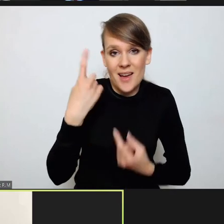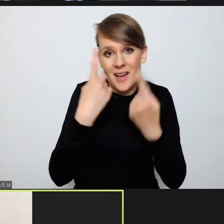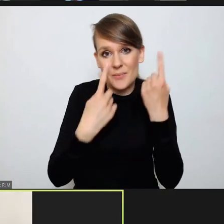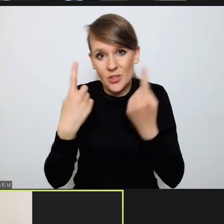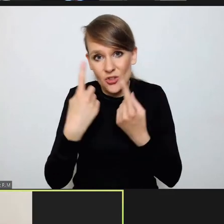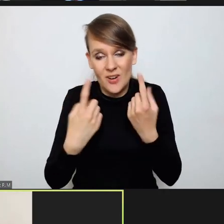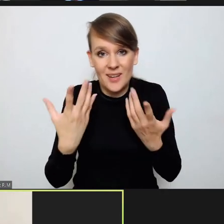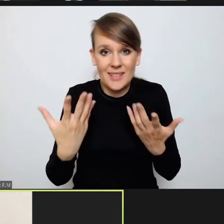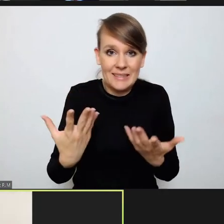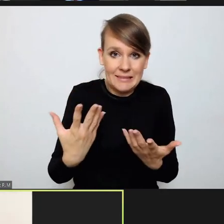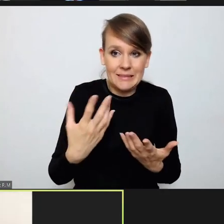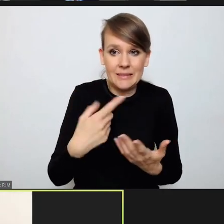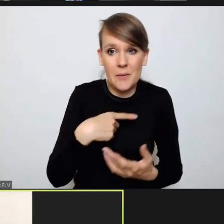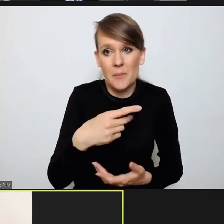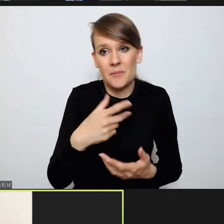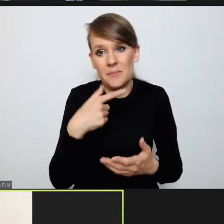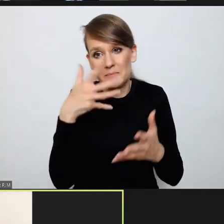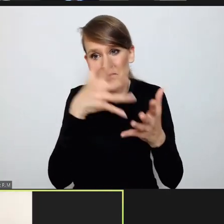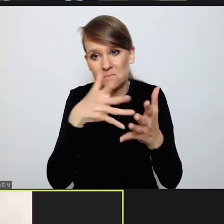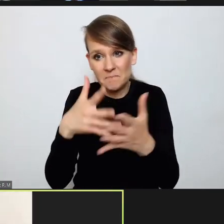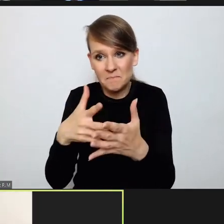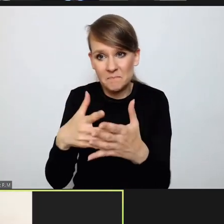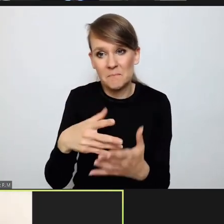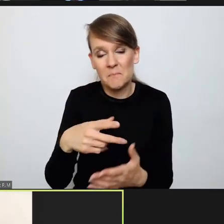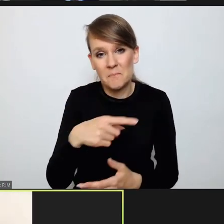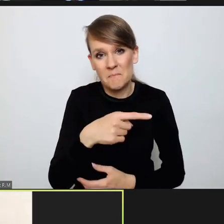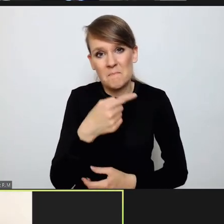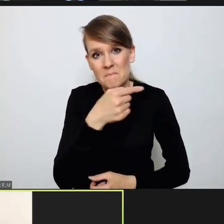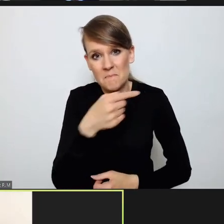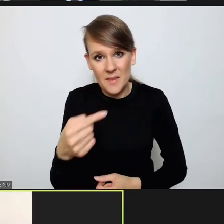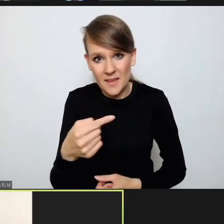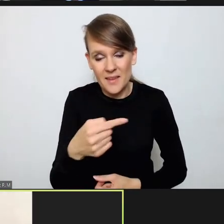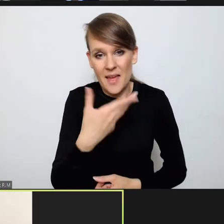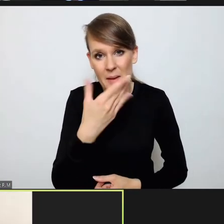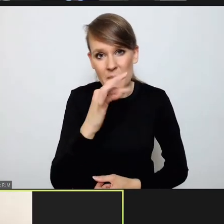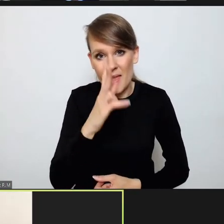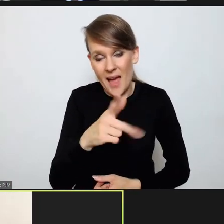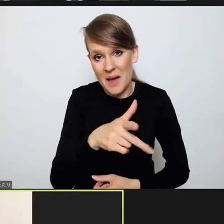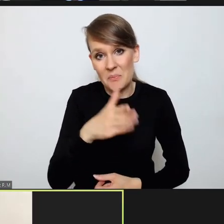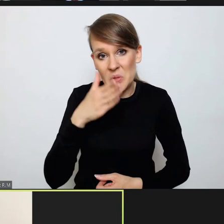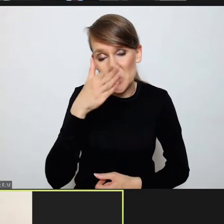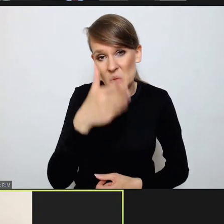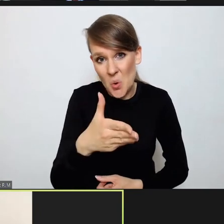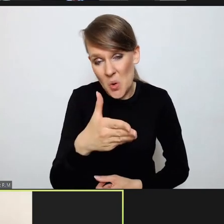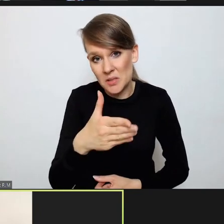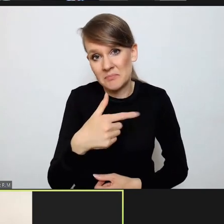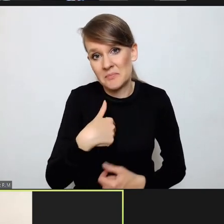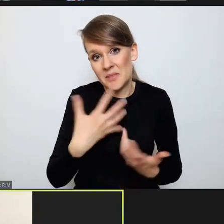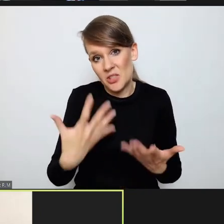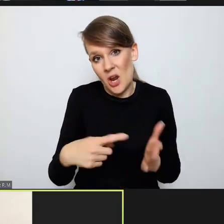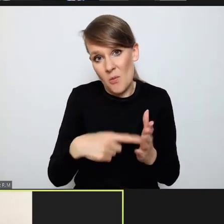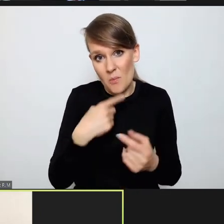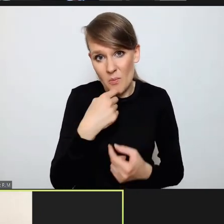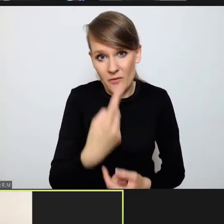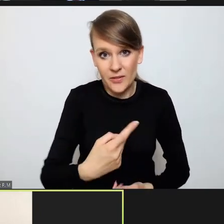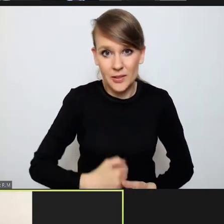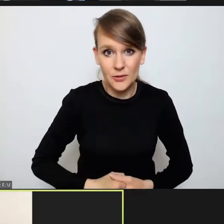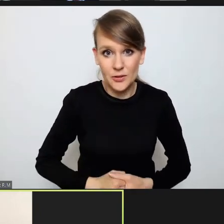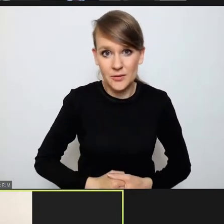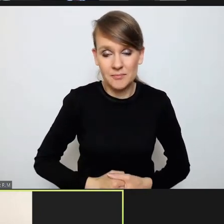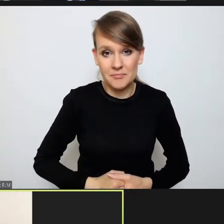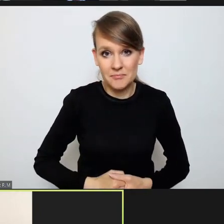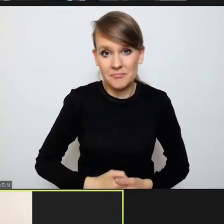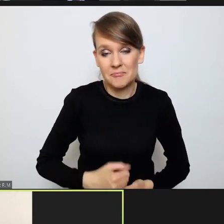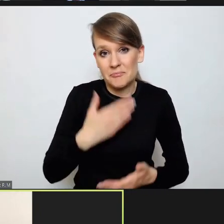pesymistycznym spojrzeniem na MTK, czy przyszłość MTK chciałem się podzielić. Nie